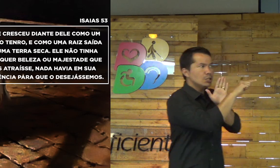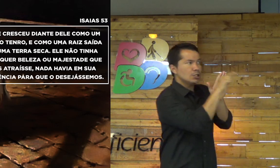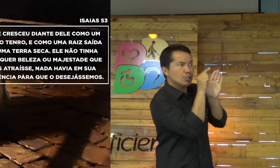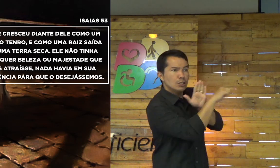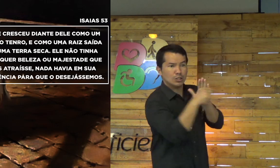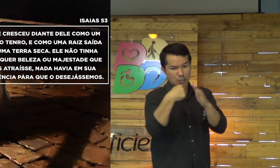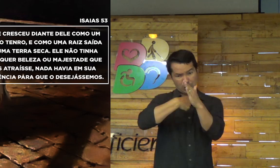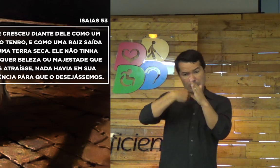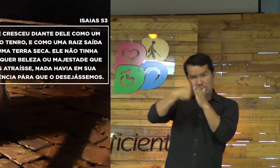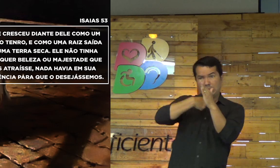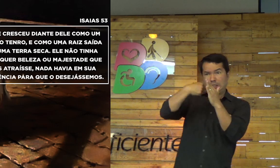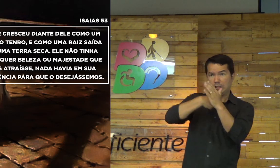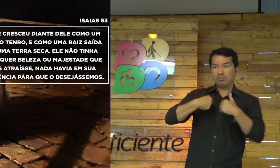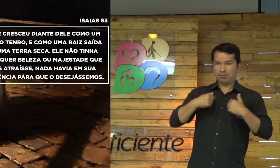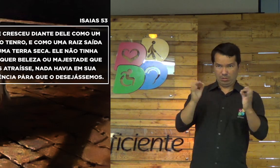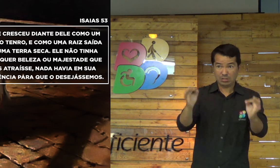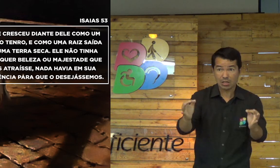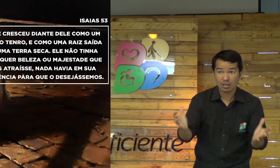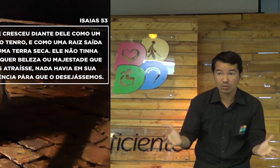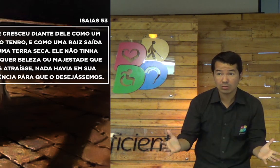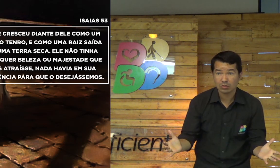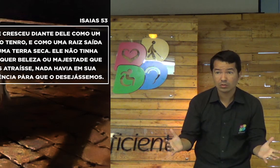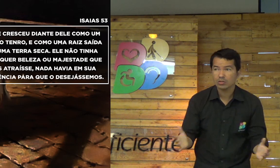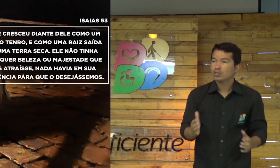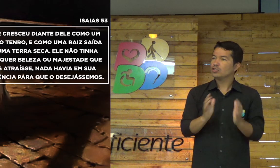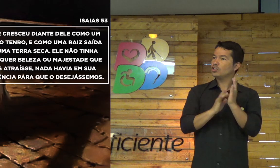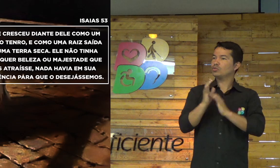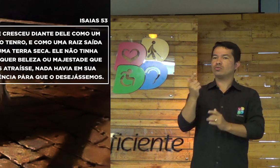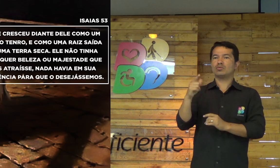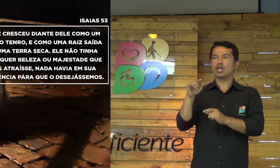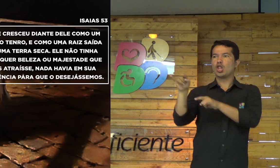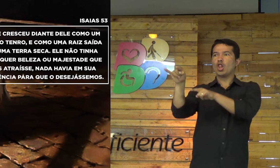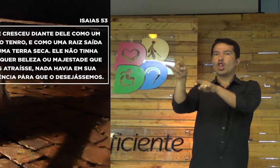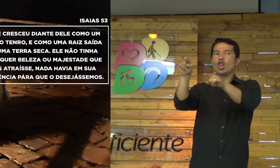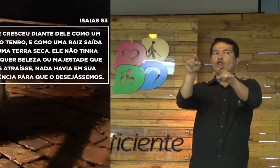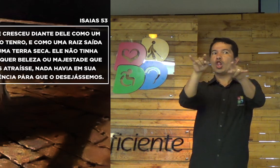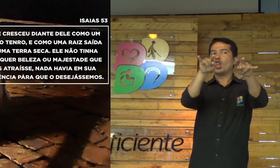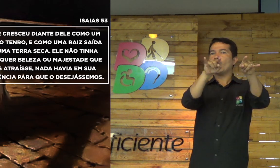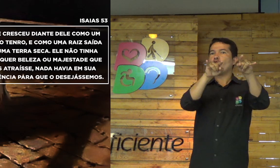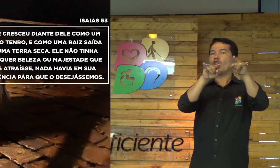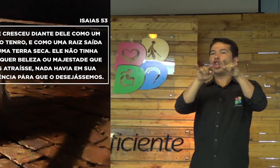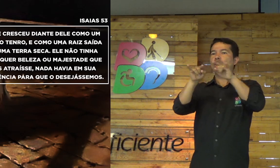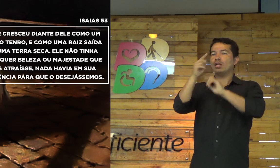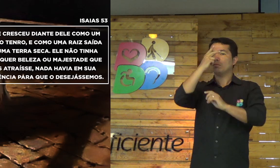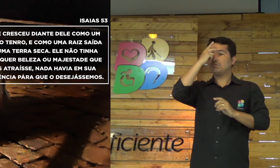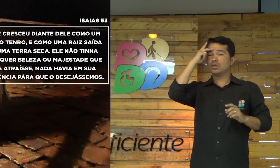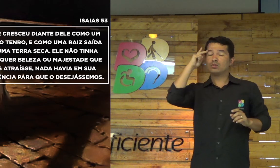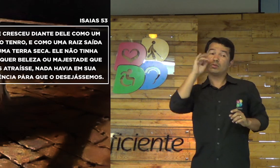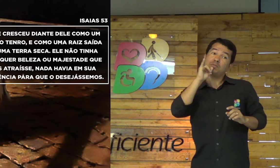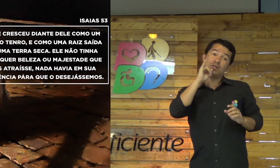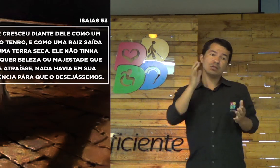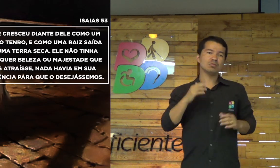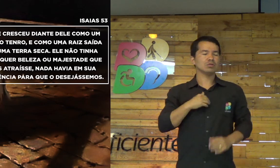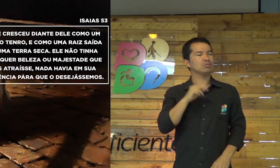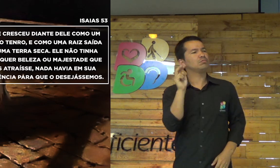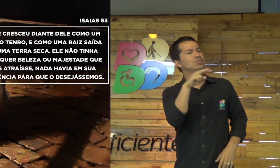seduzir vocês, atrair vocês para perto de mim, para você estar ali me perguntando. Então, eu acabo fazendo